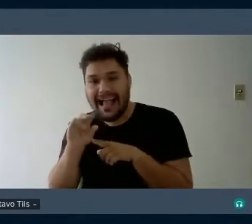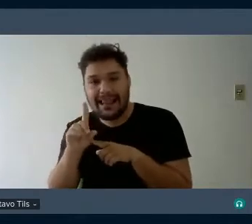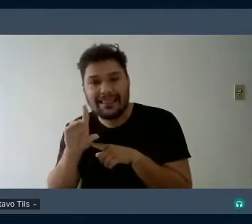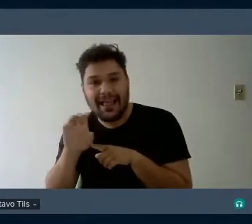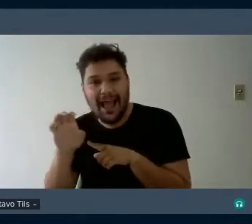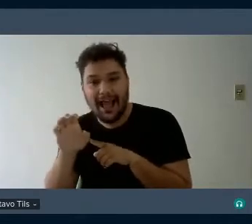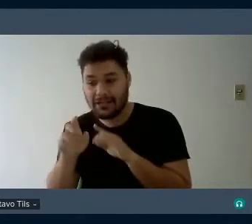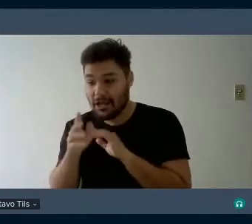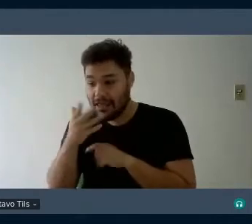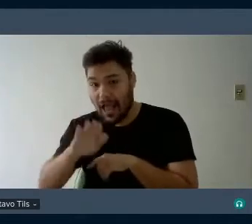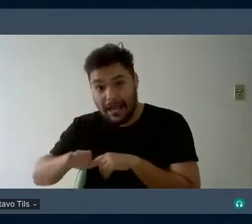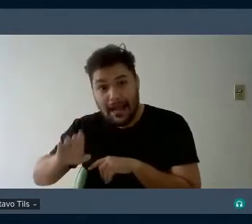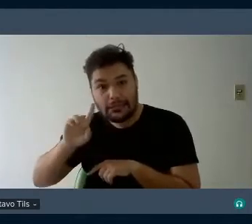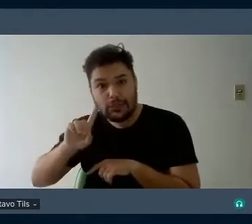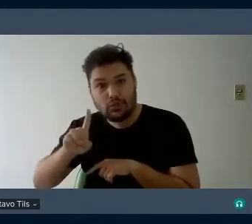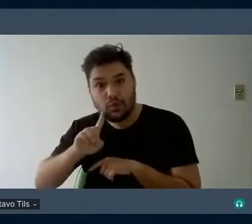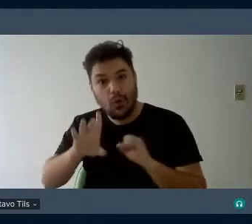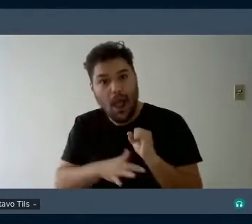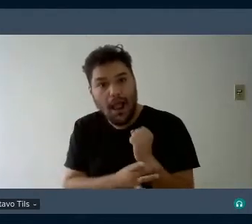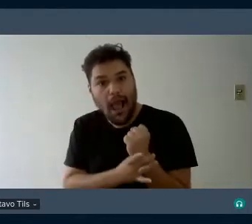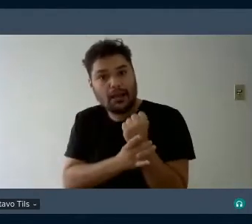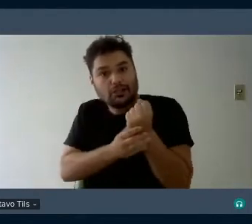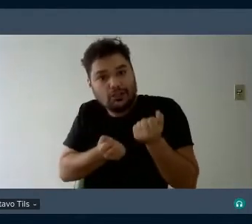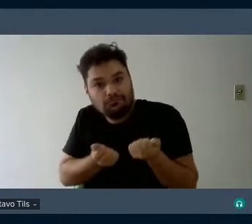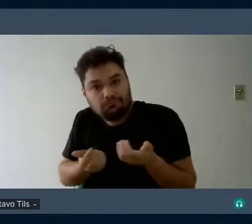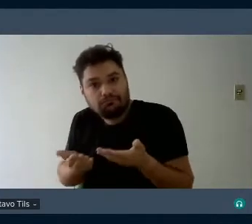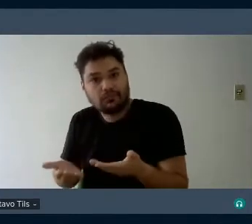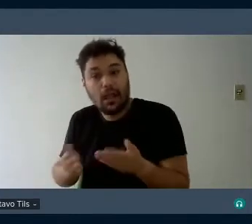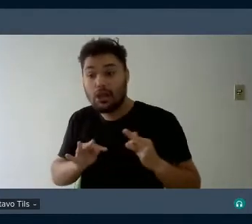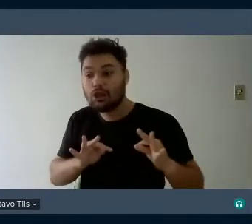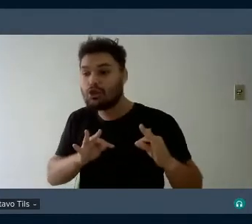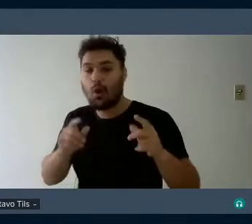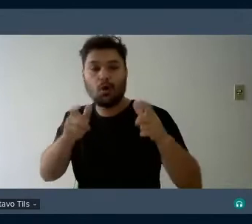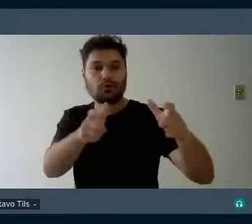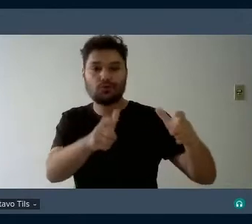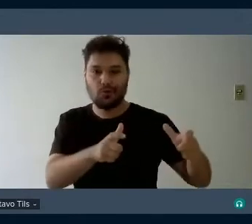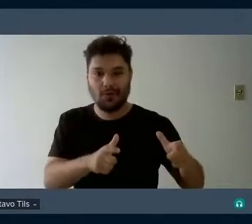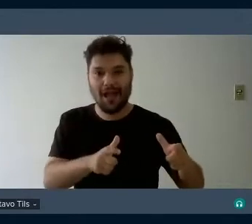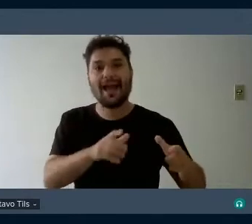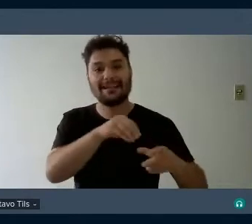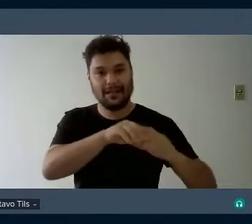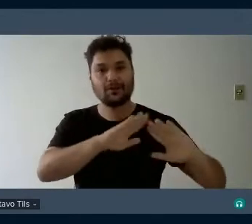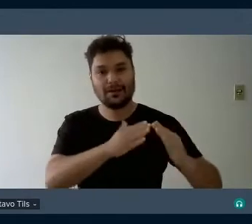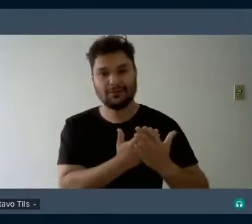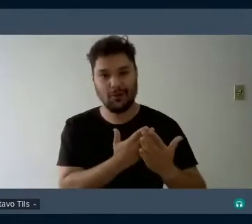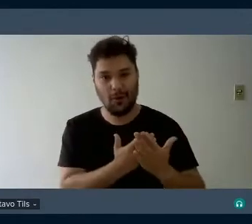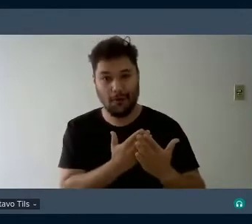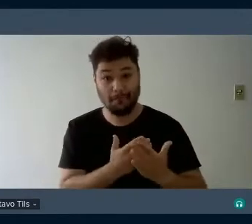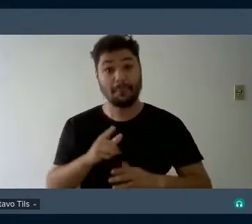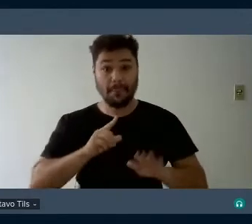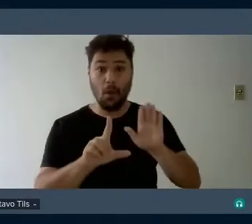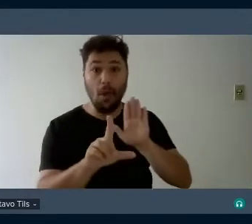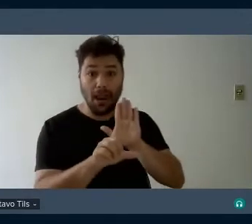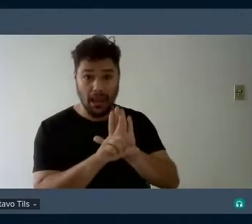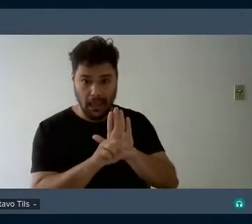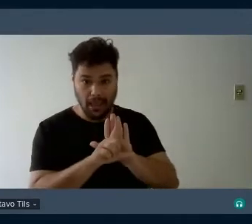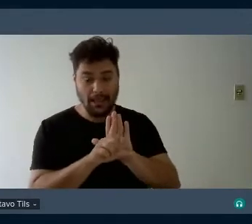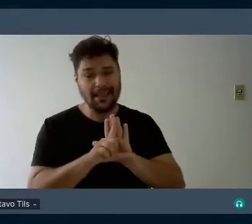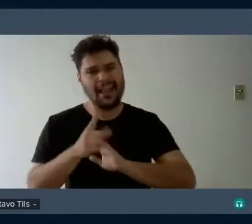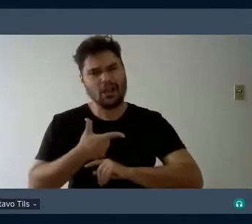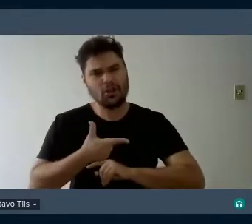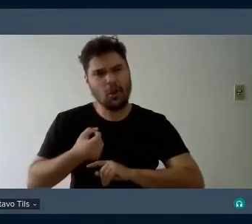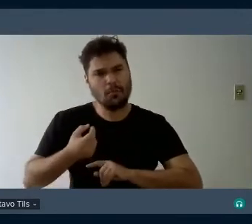ela seja garantida também em todos os espaços educativos. Existe uma lei de obrigatoriedade da educação musical desde 2008